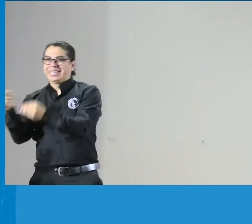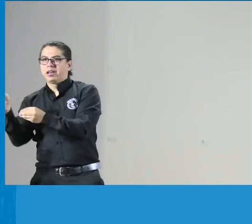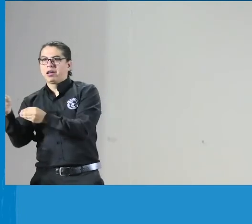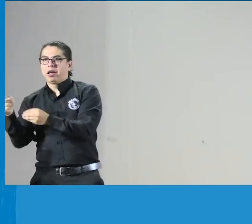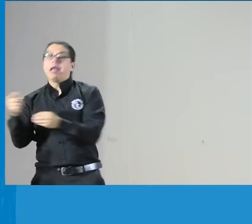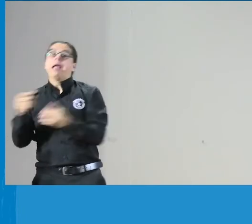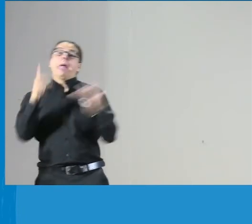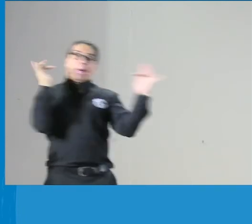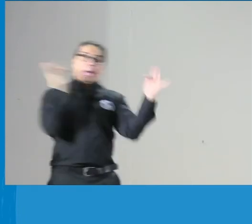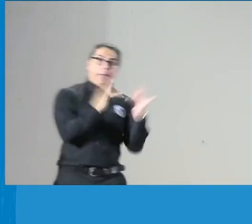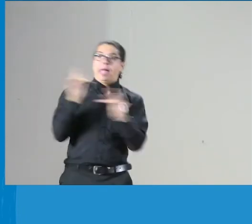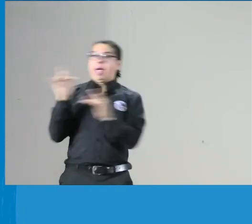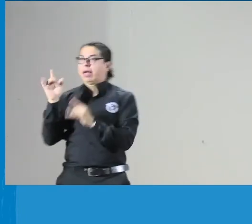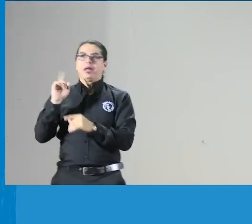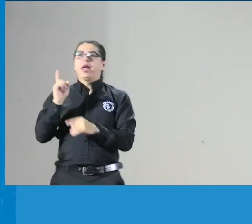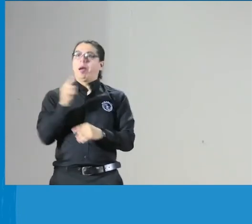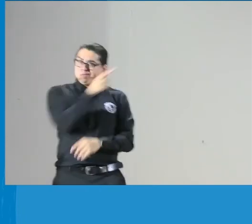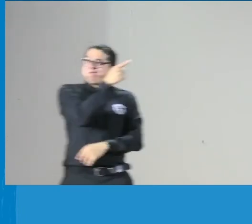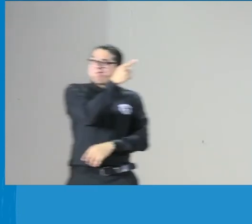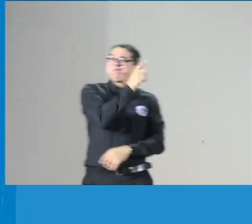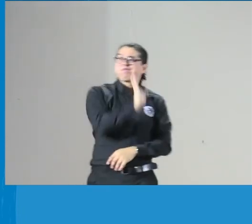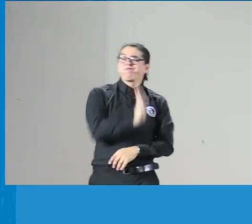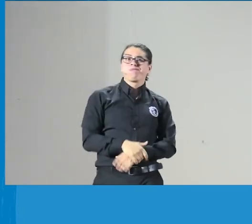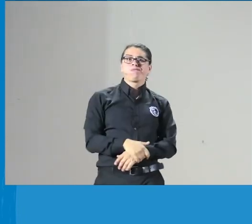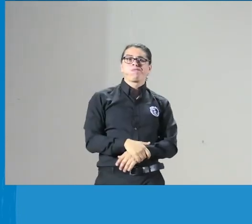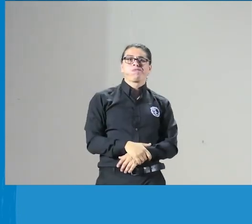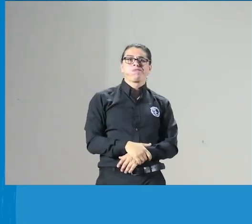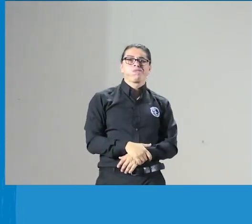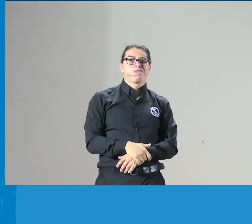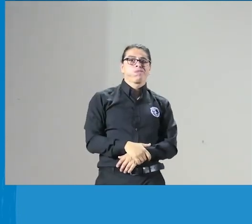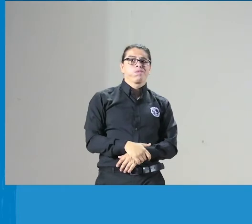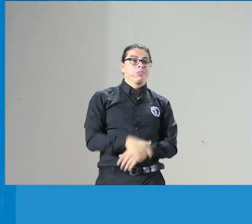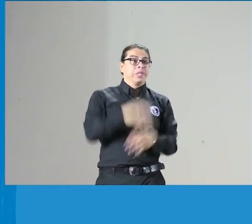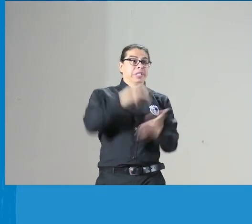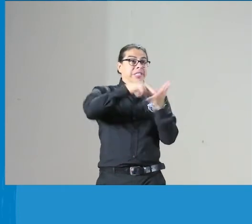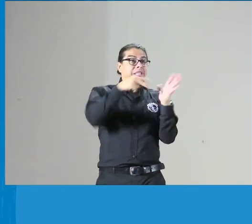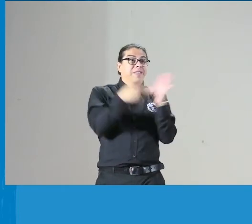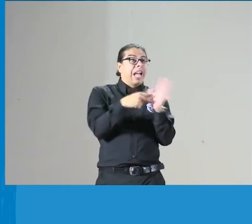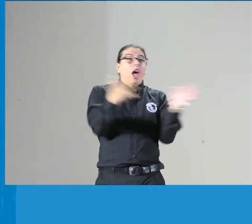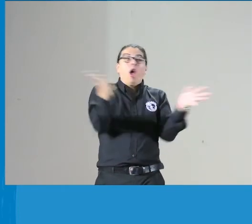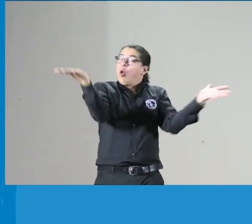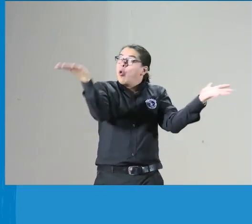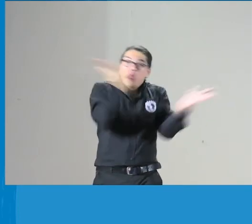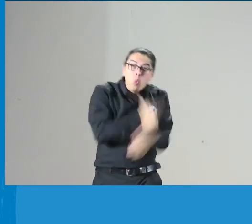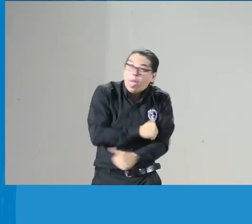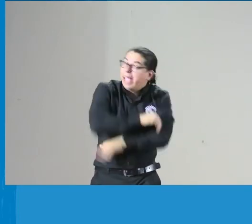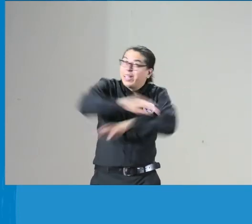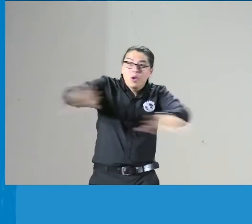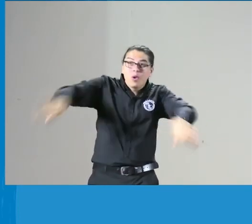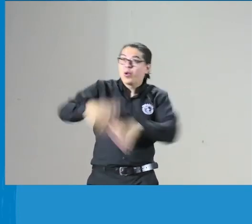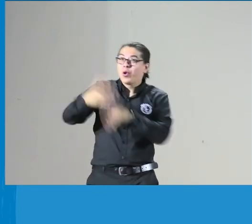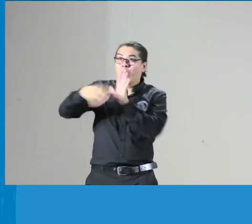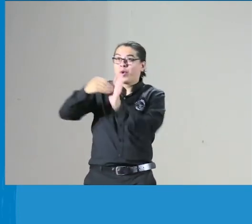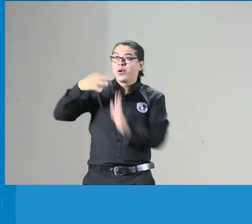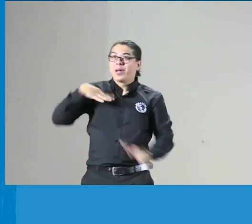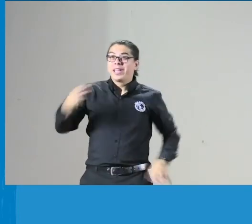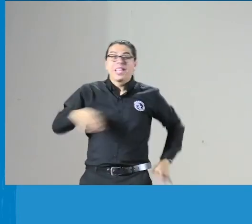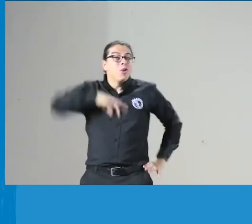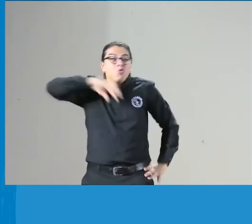que tiene un video sobre este tema y ahí está toda esa documentación entonces podemos decir que no había un